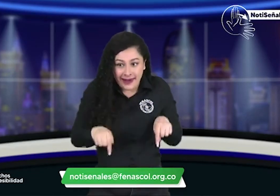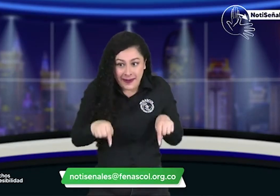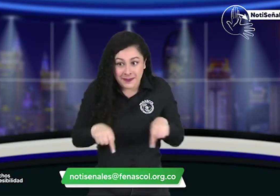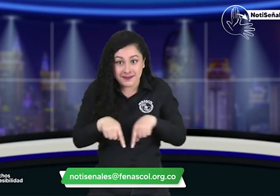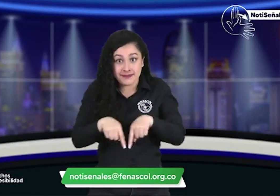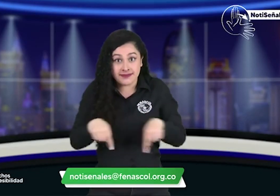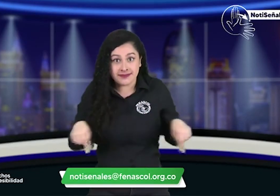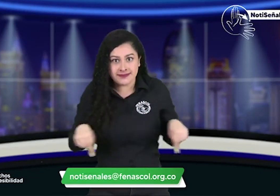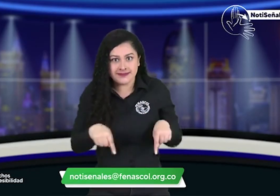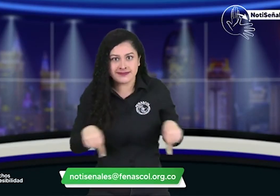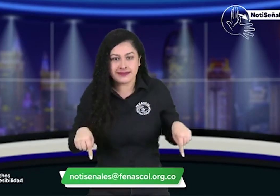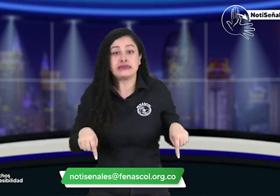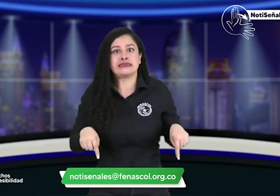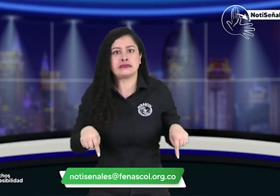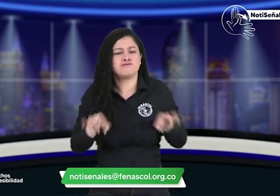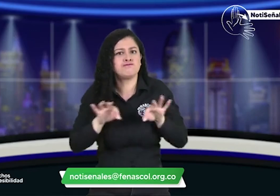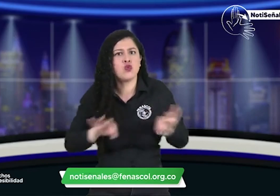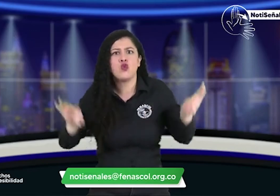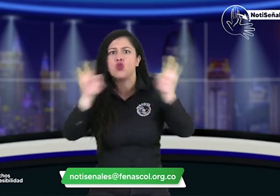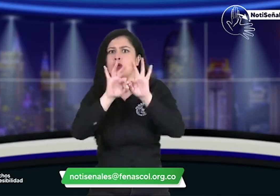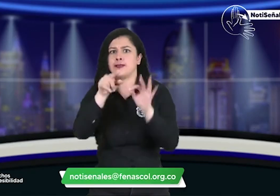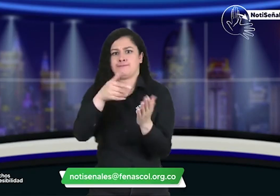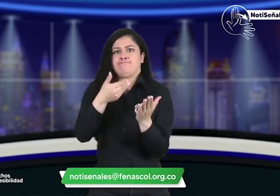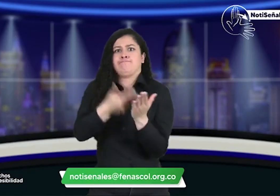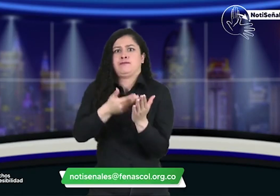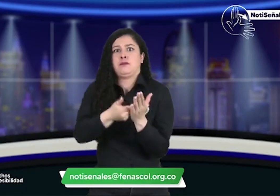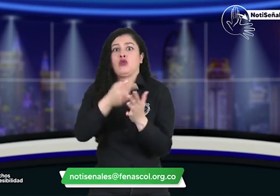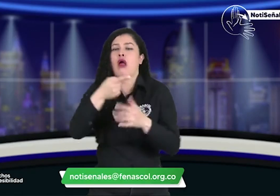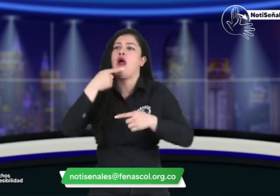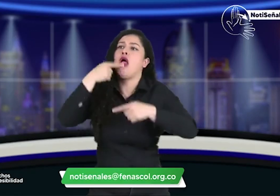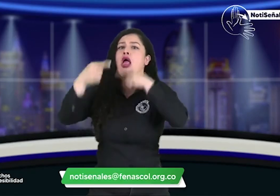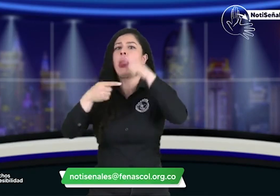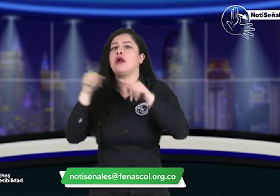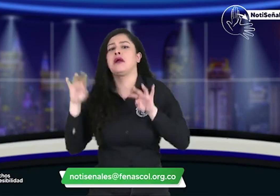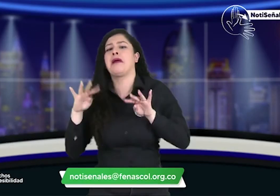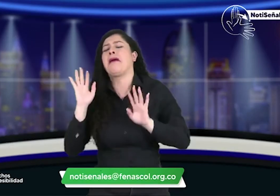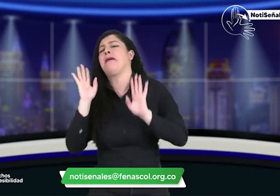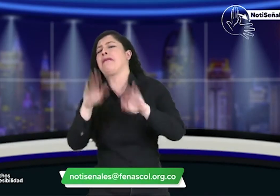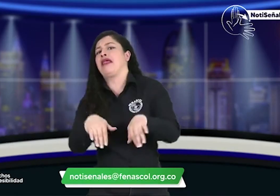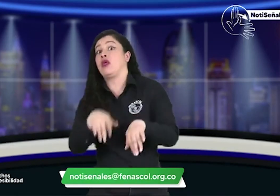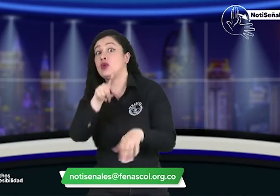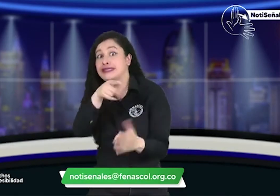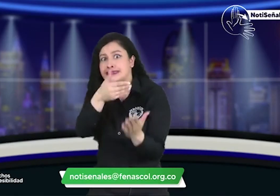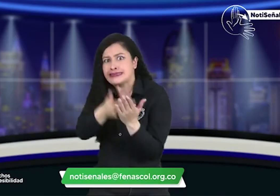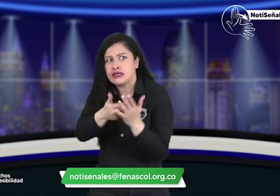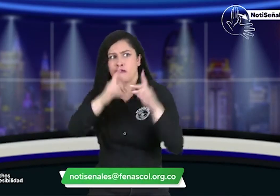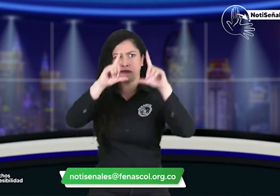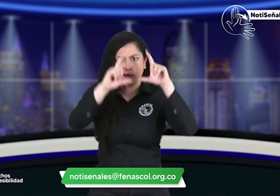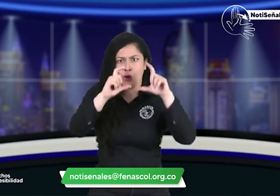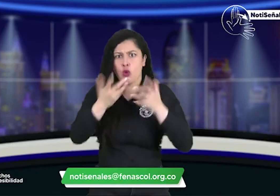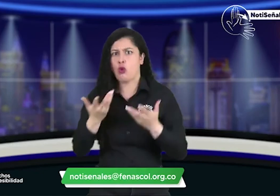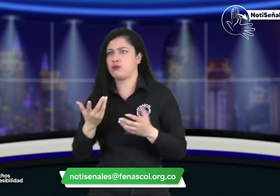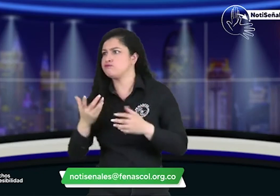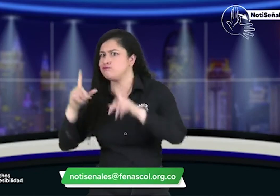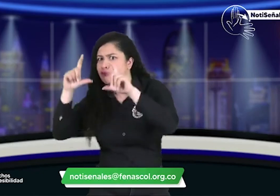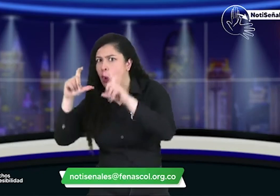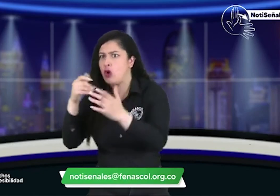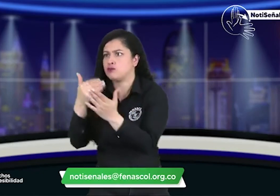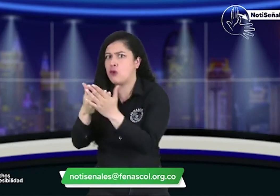fenascol punto co punto org punto co como lo pueden ver aquí porque es importante o sea no solo